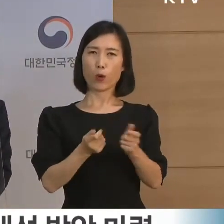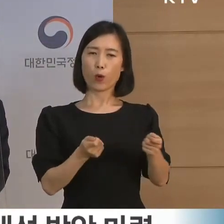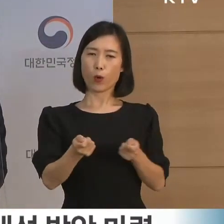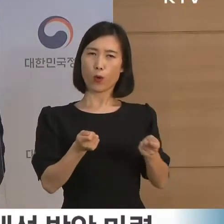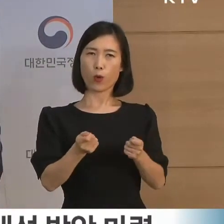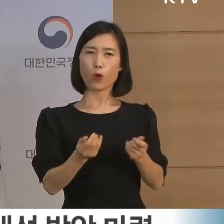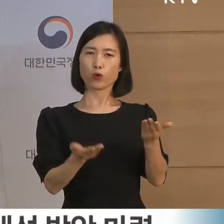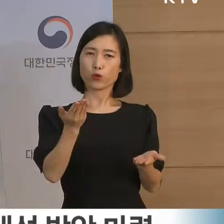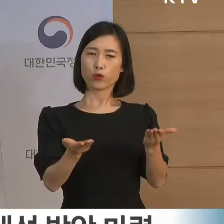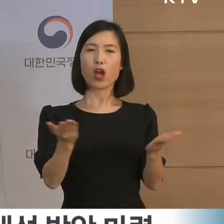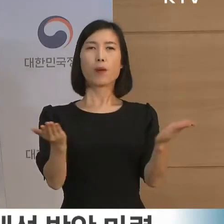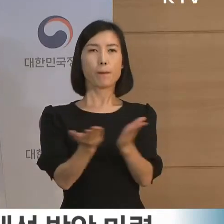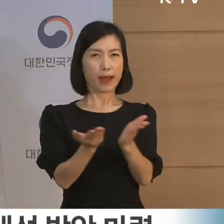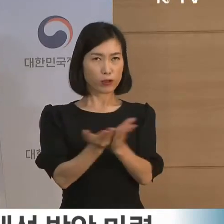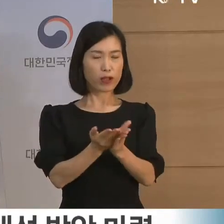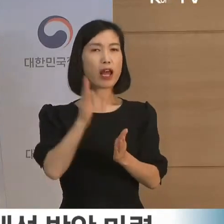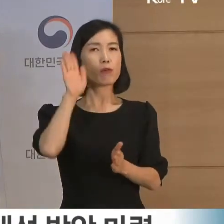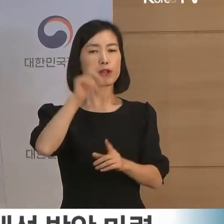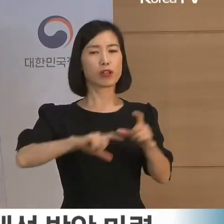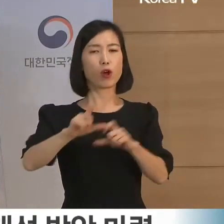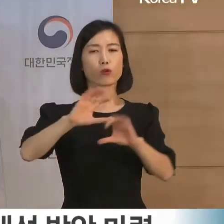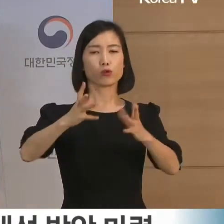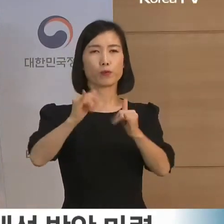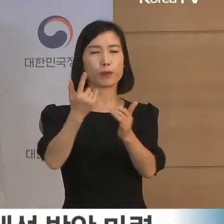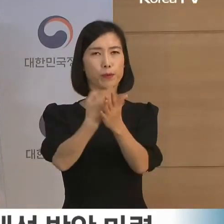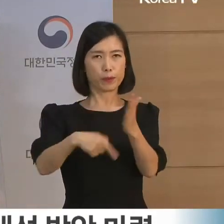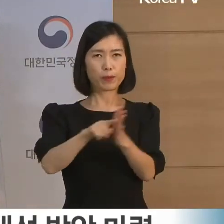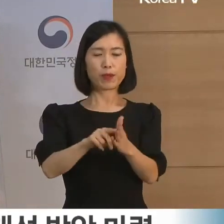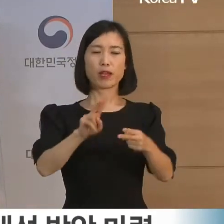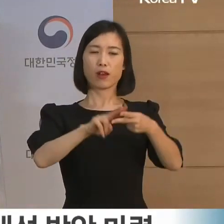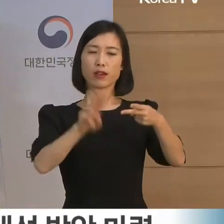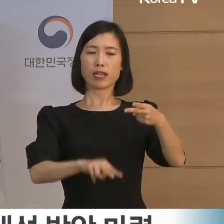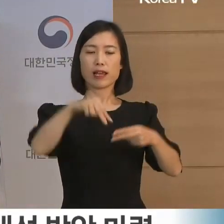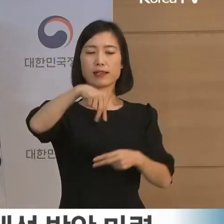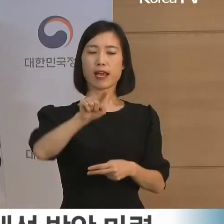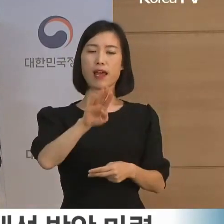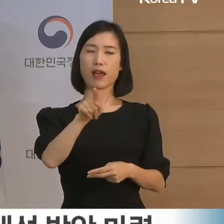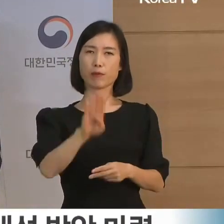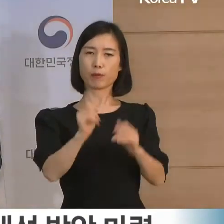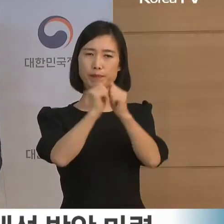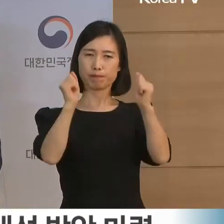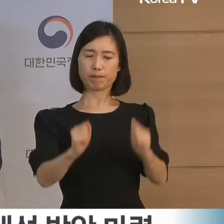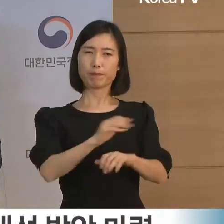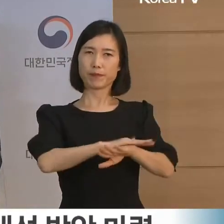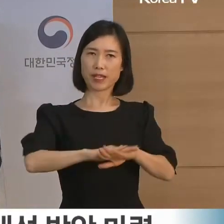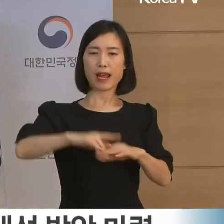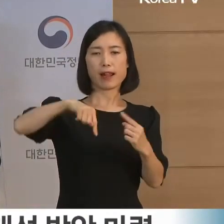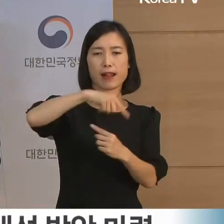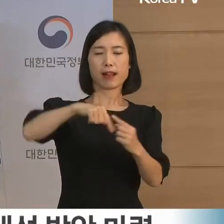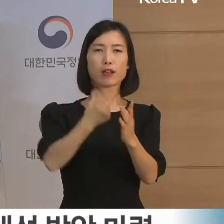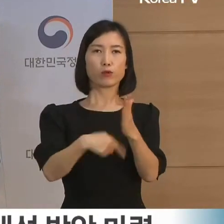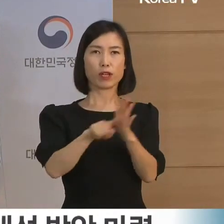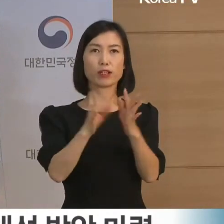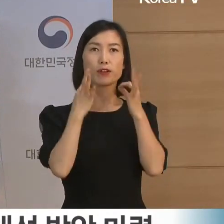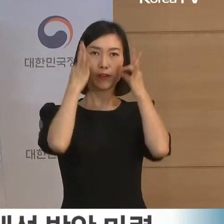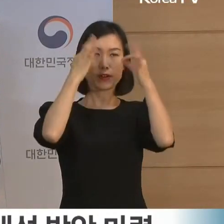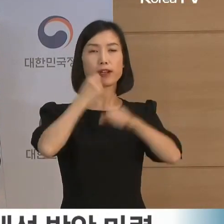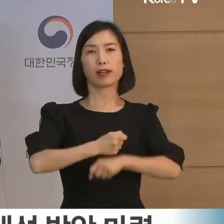원리를 통해 국민을 위한 형사사법 시스템이 올바르게 작동하도록 하겠습니다.